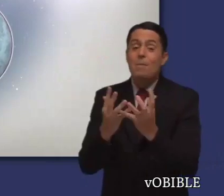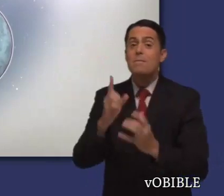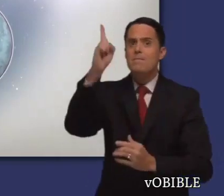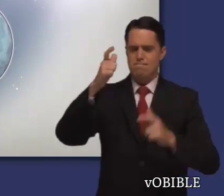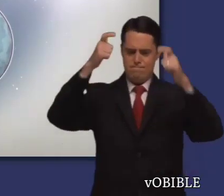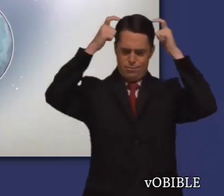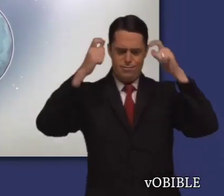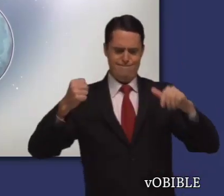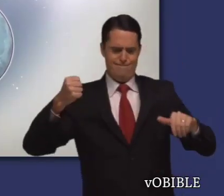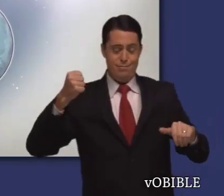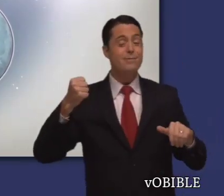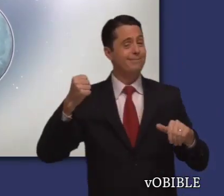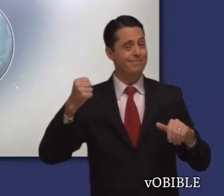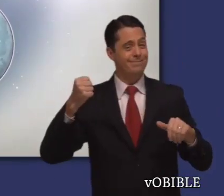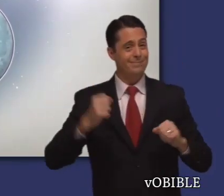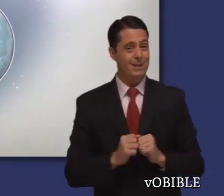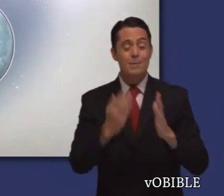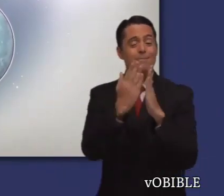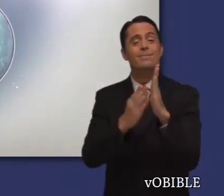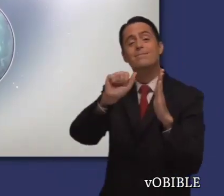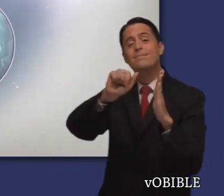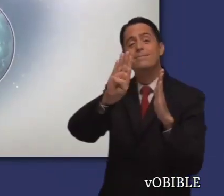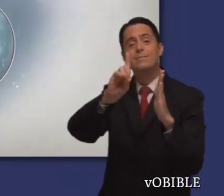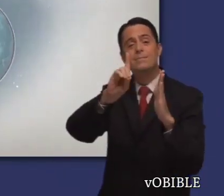soberanía de Jehová quedará vindicada para siempre.